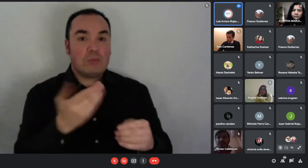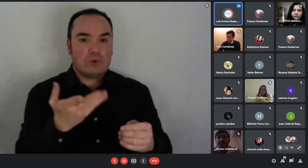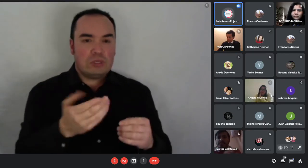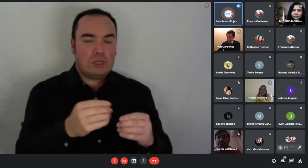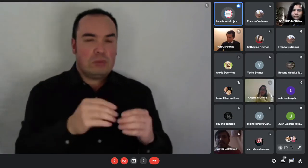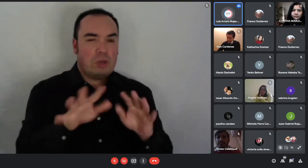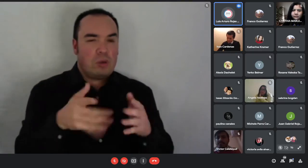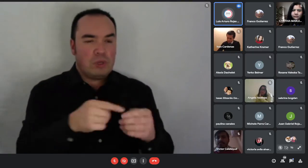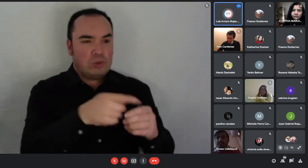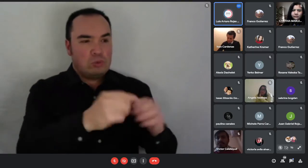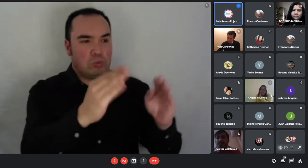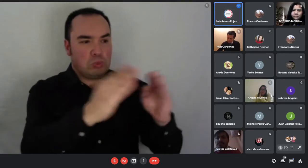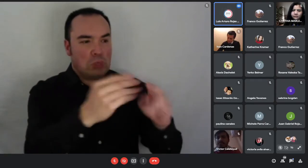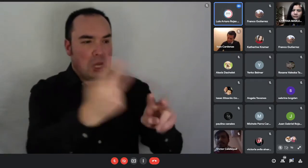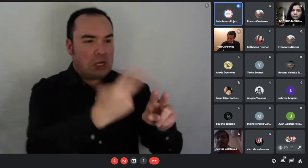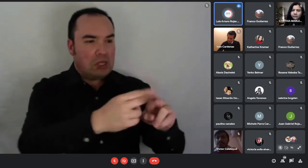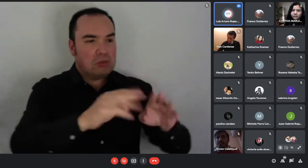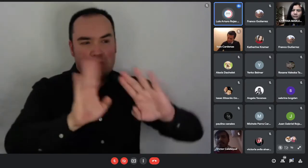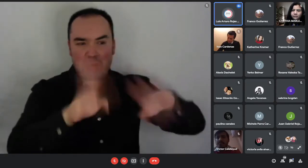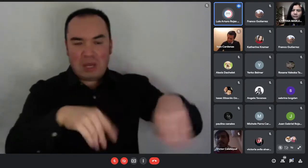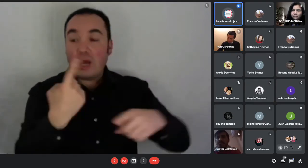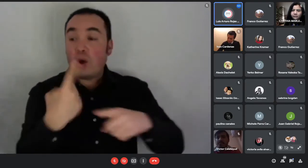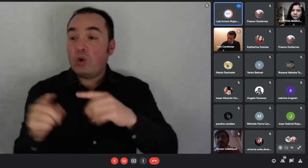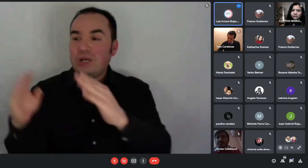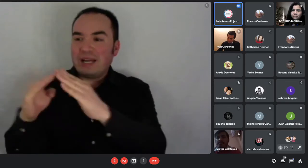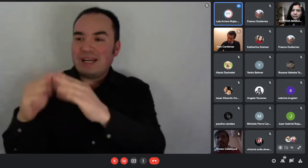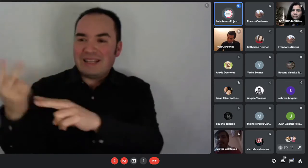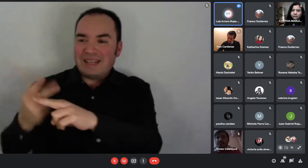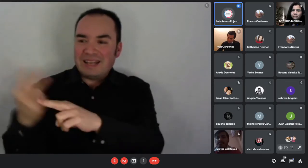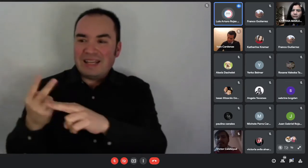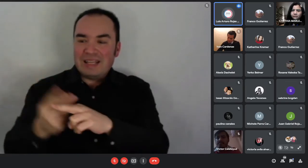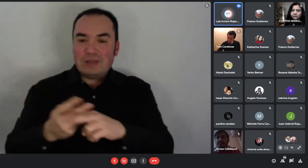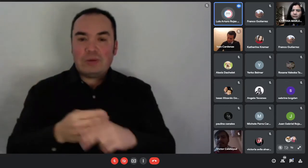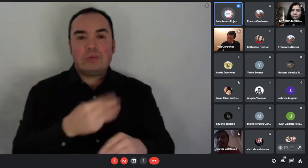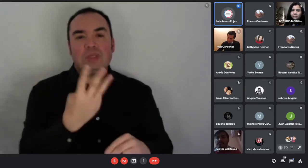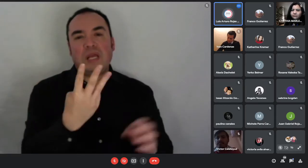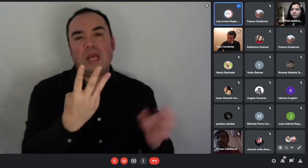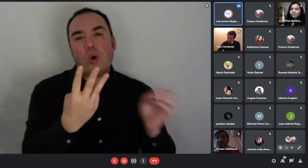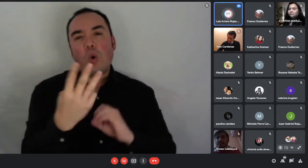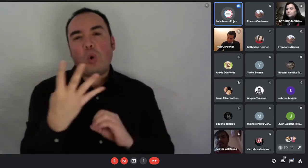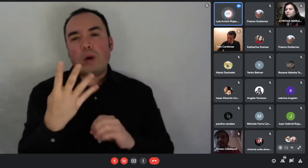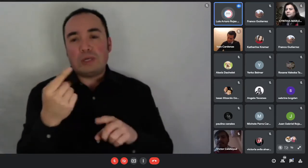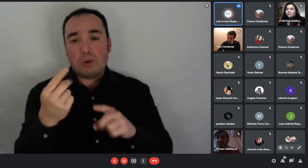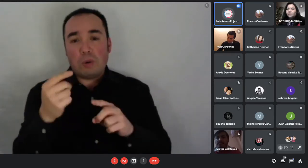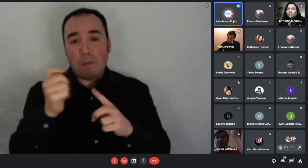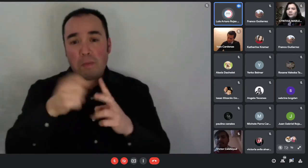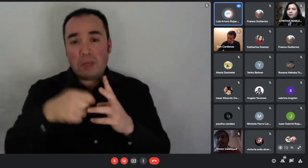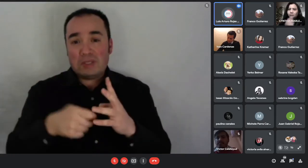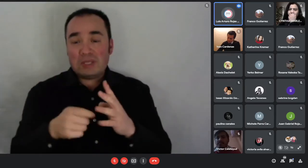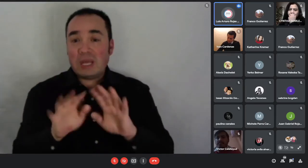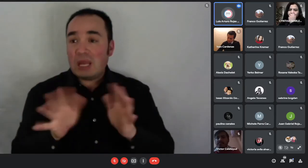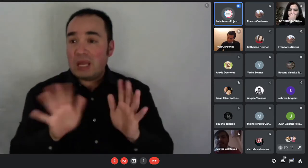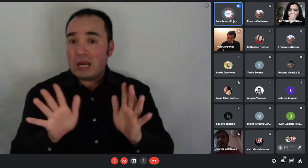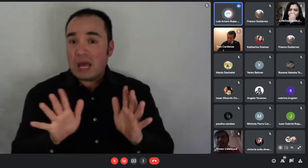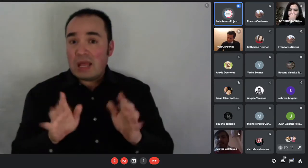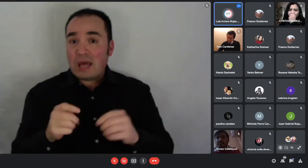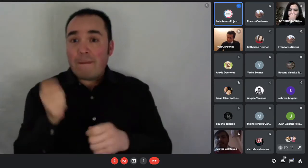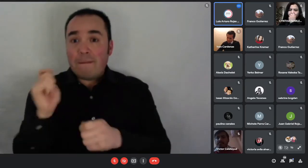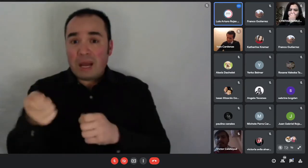subsidio, el subsidio se mantiene como en un modo congelado por así decirlo y se vuelve a activar cuando ustedes vuelvan a encontrar la nueva